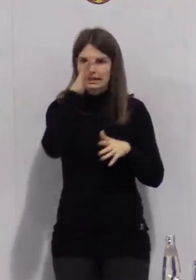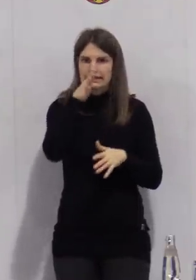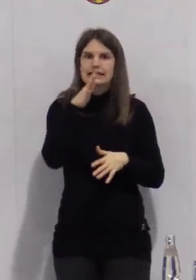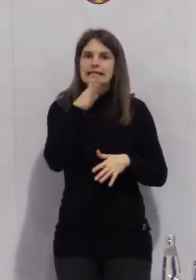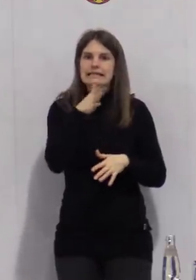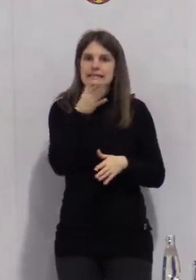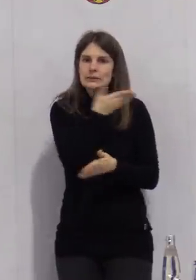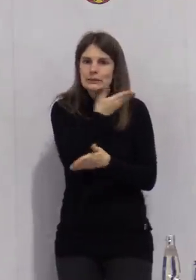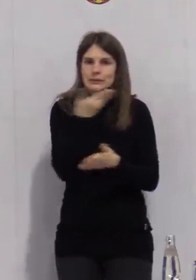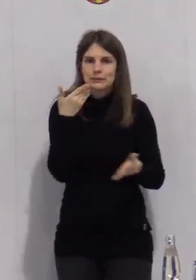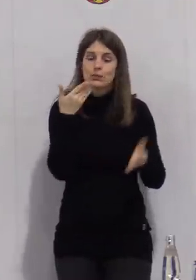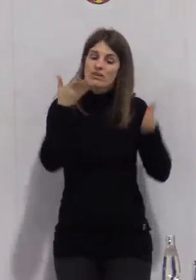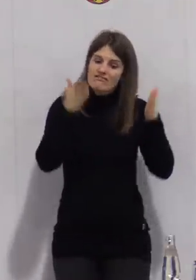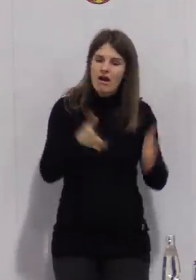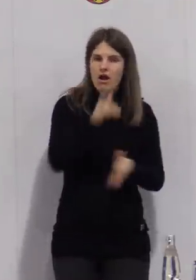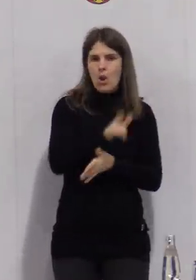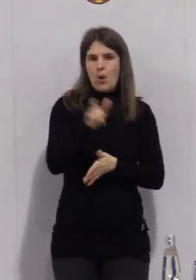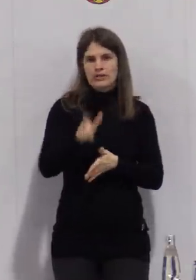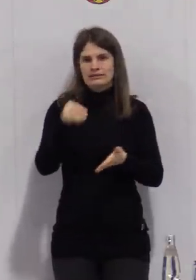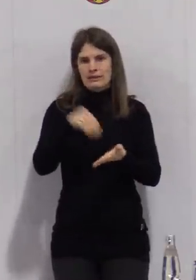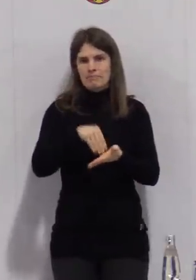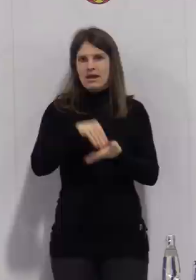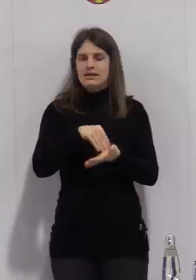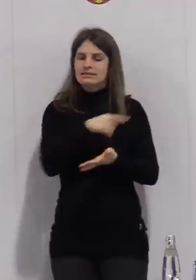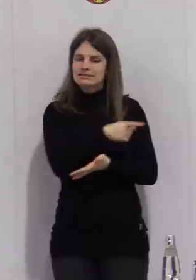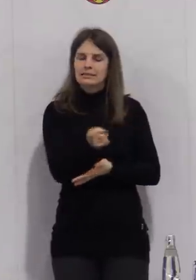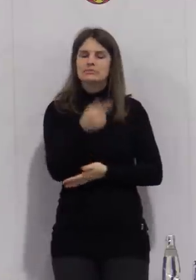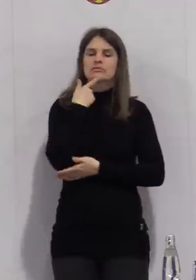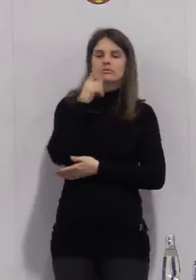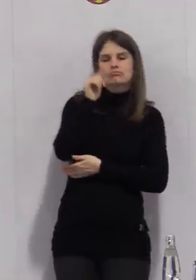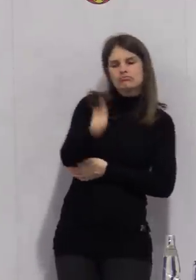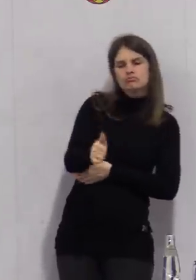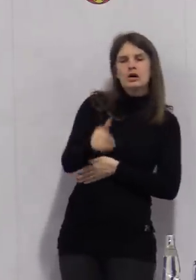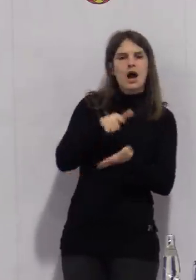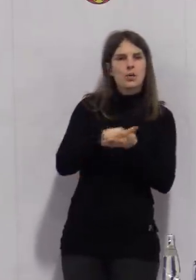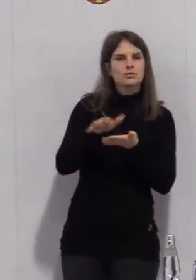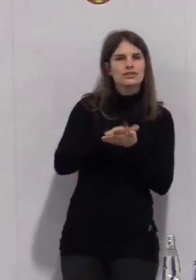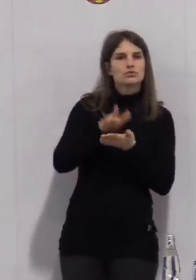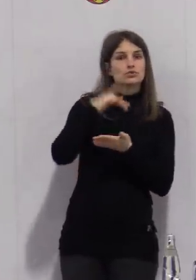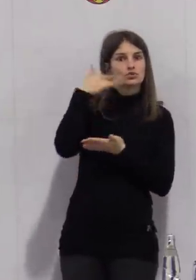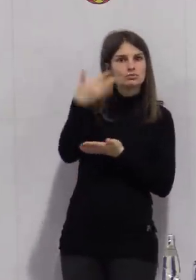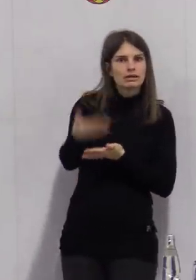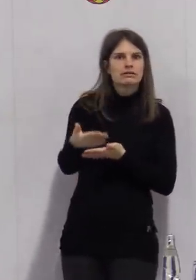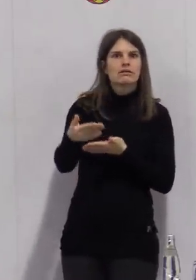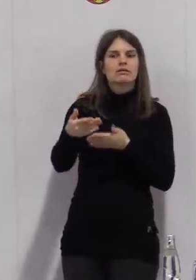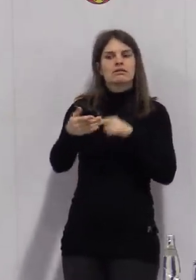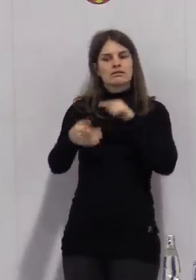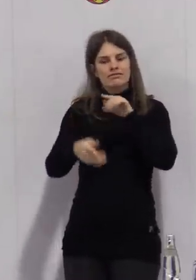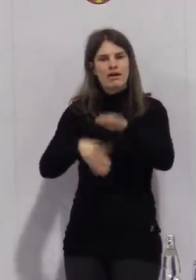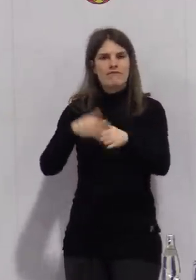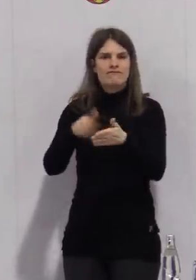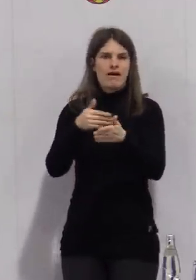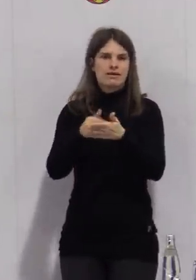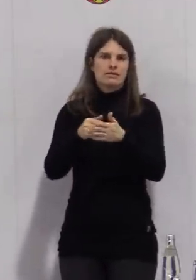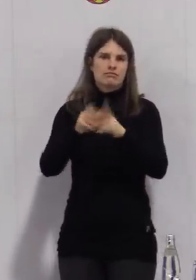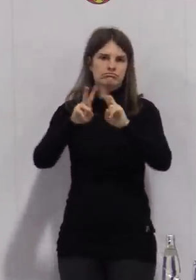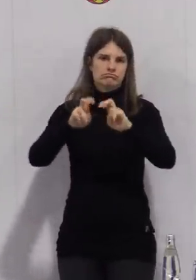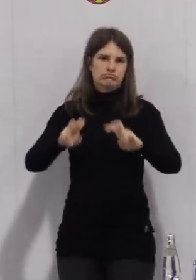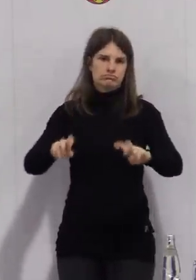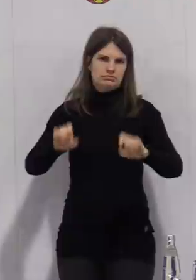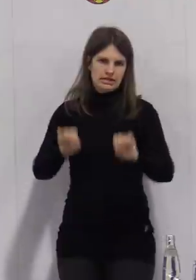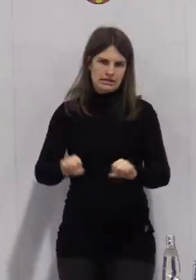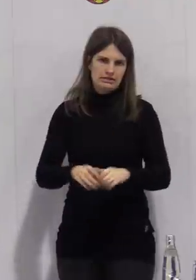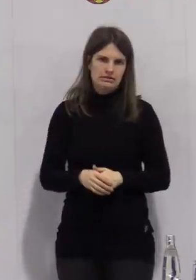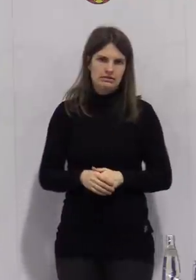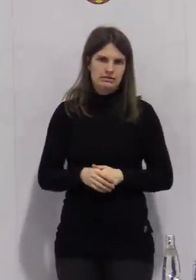dabei sind, die das Ganze bewerten, auswerten und uns helfen dann die nächsten Schritte hin, zum Selbsttest